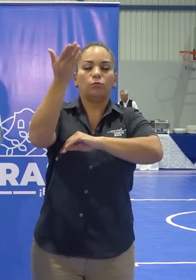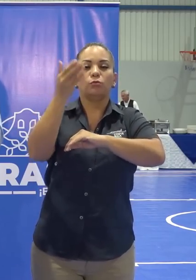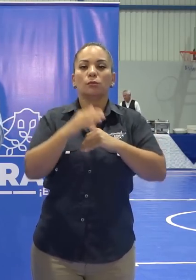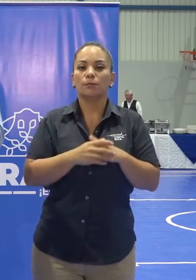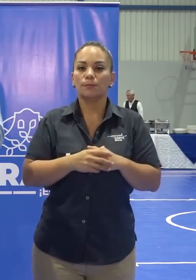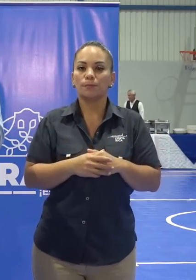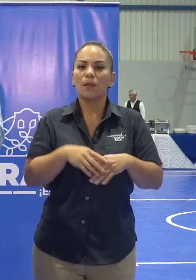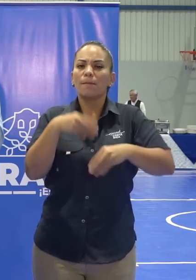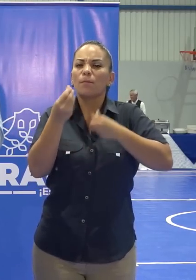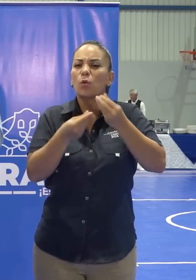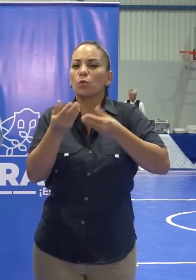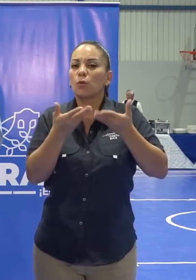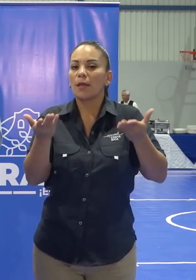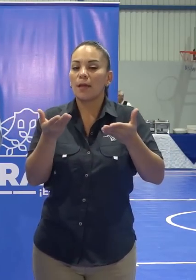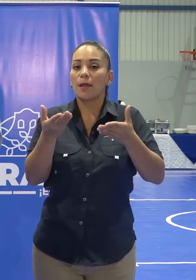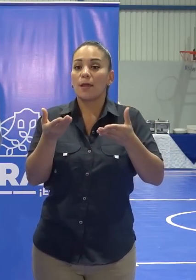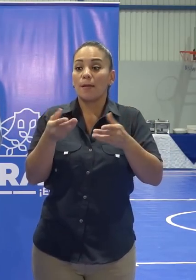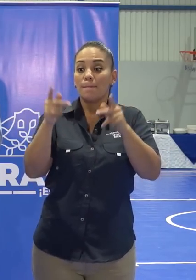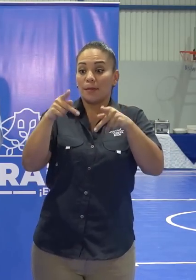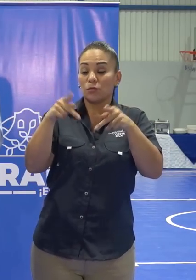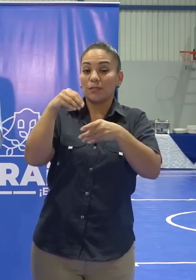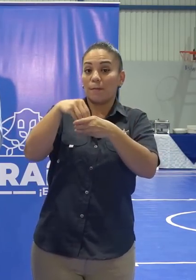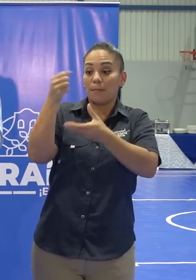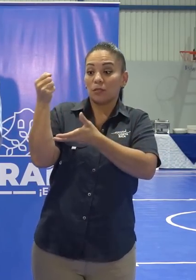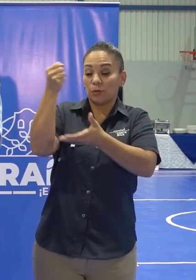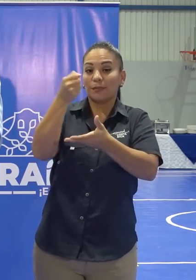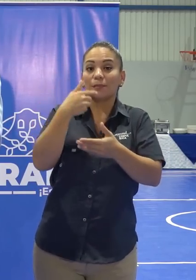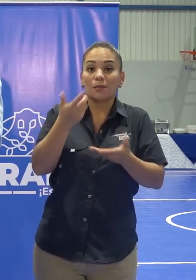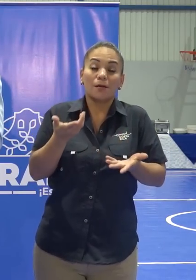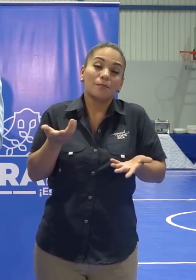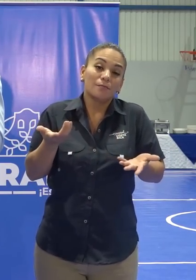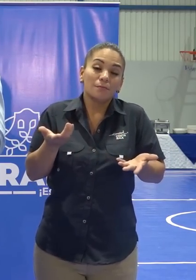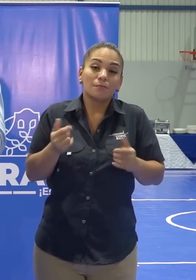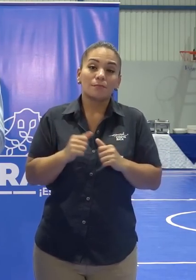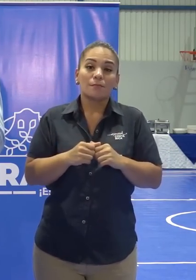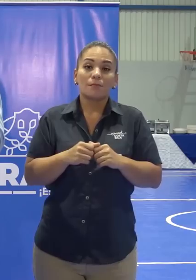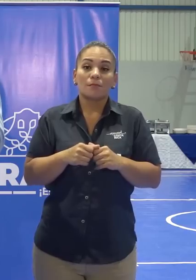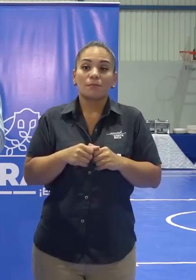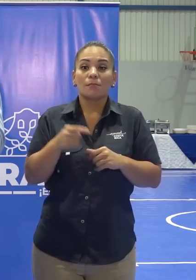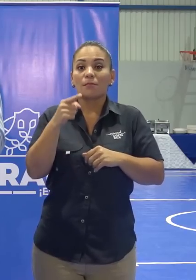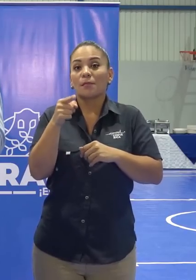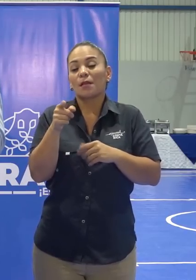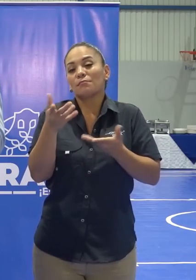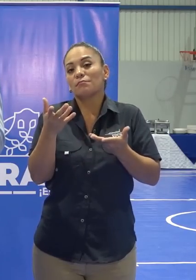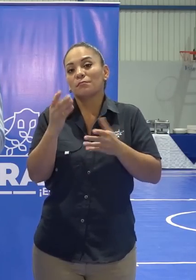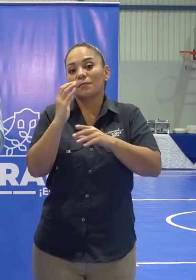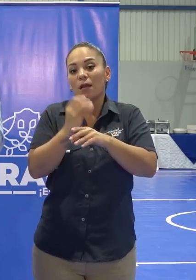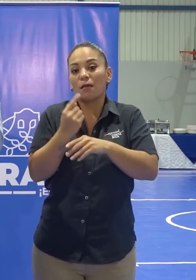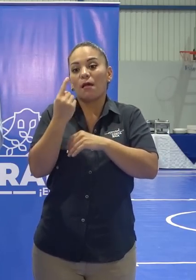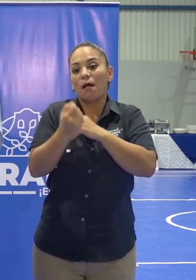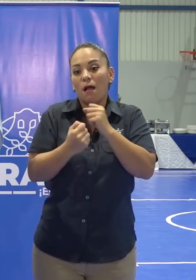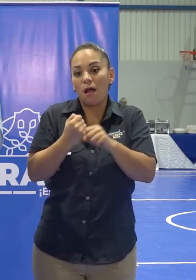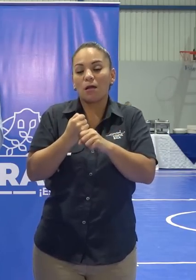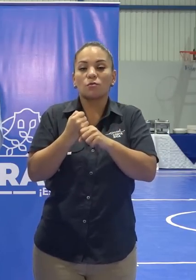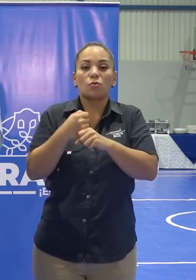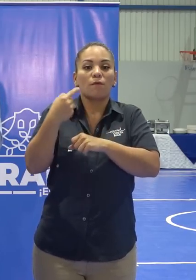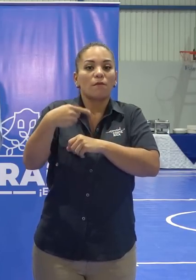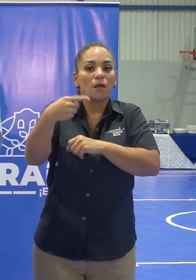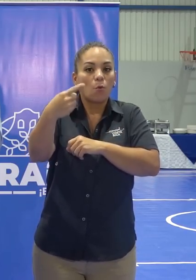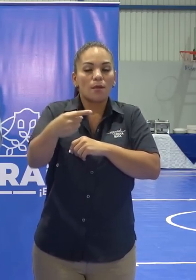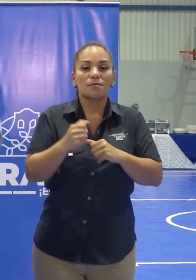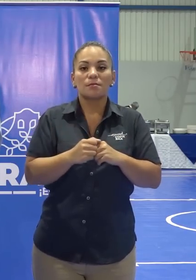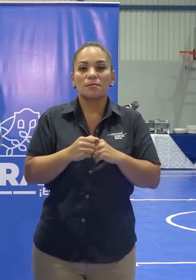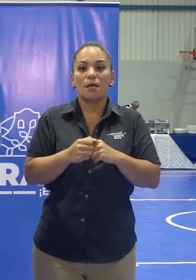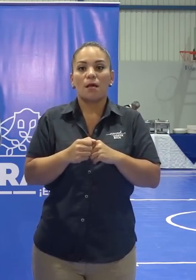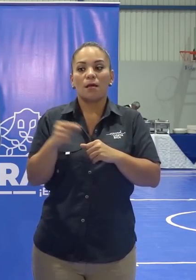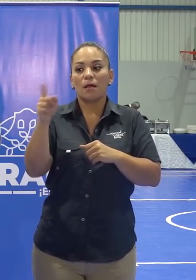que los inversionistas digan, bueno, van a tener que ir cada año o con cierta frecuencia, y hay un